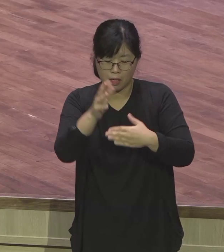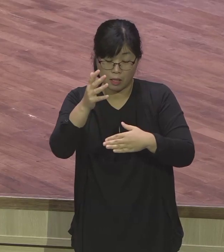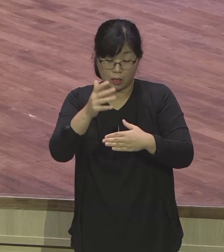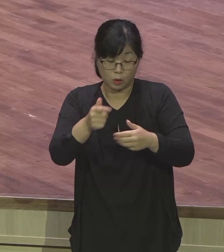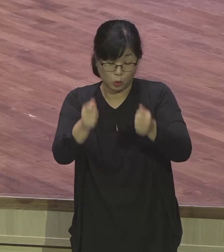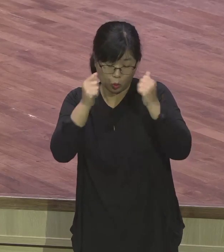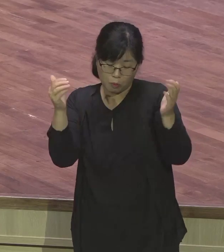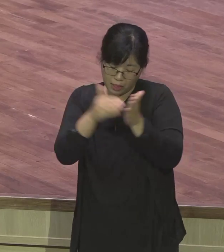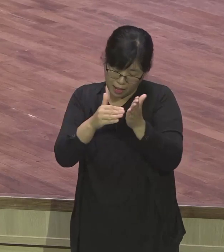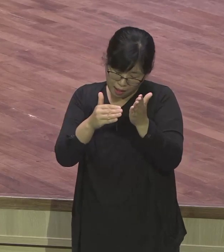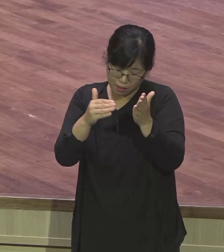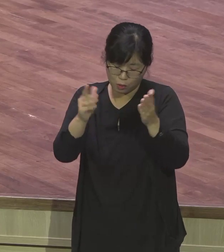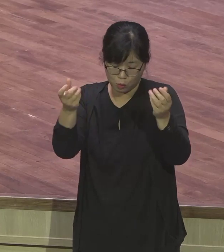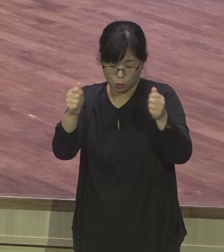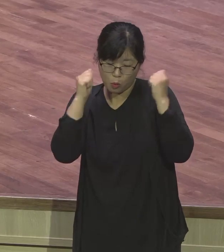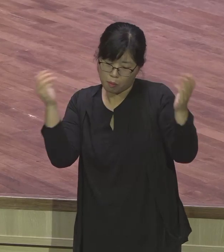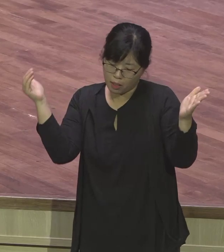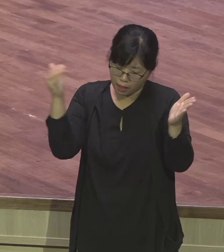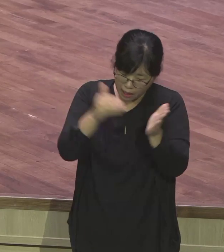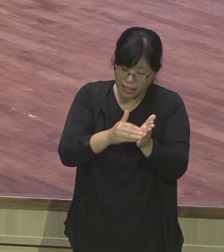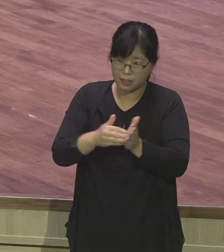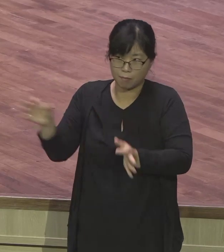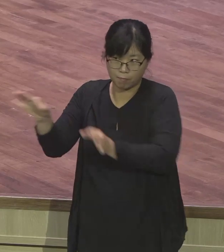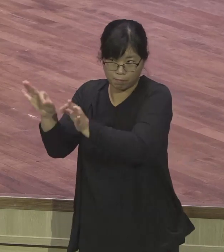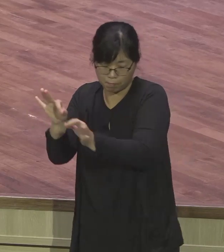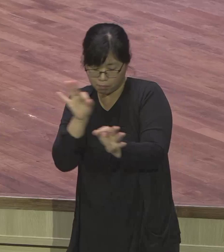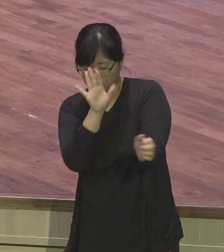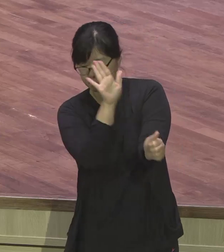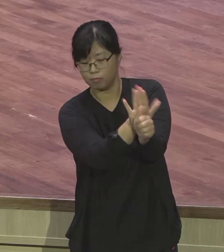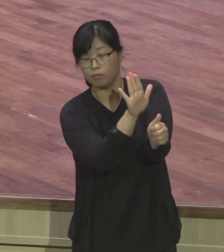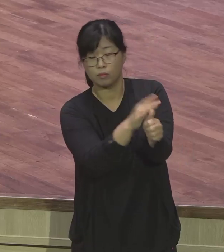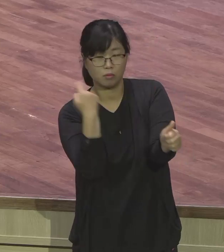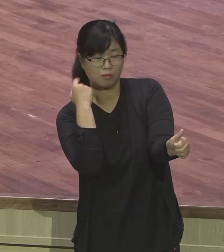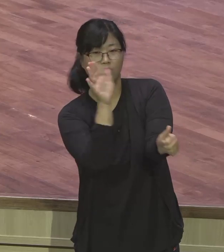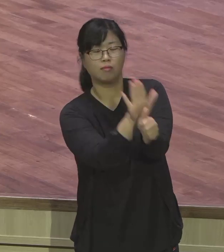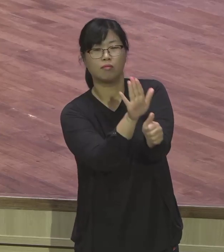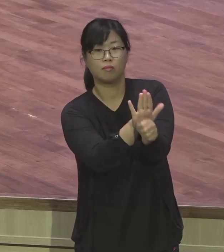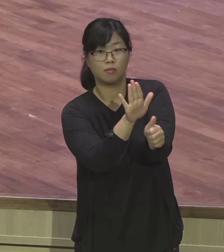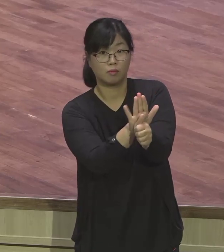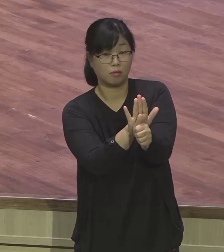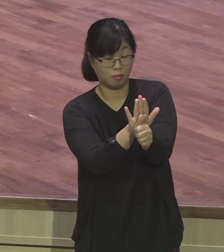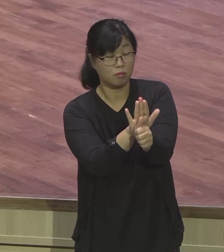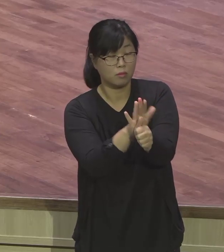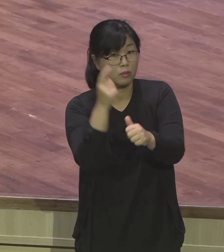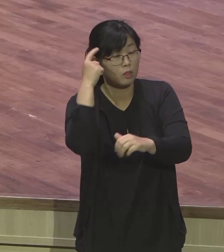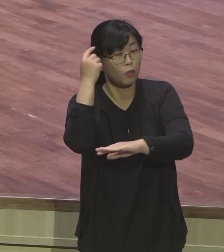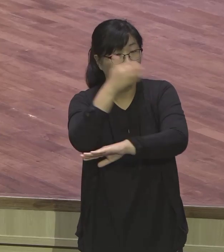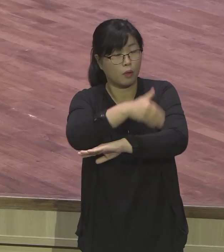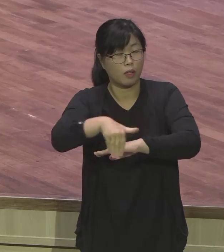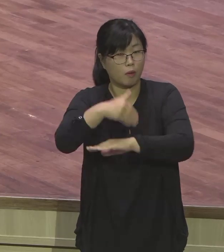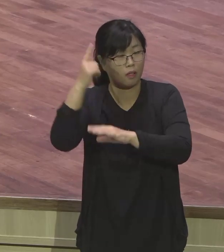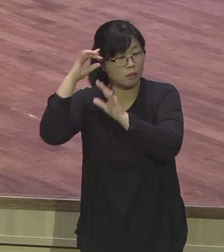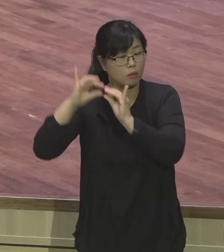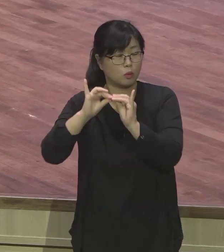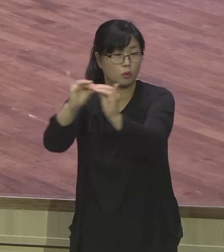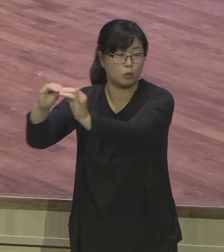도네이션을 해가지고, 기부를 해가지고. 미국 같은 데는 죽을 때, 계산을 다 학교로,